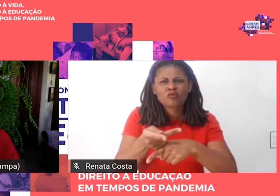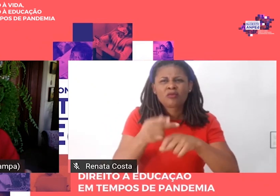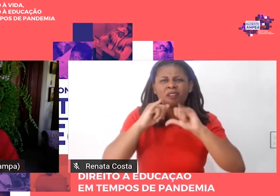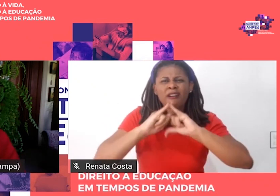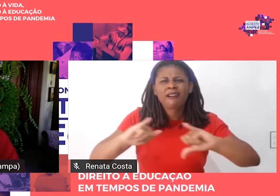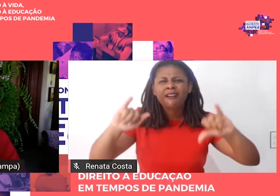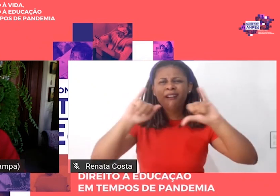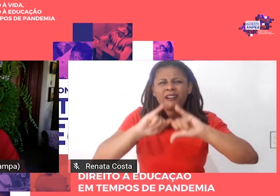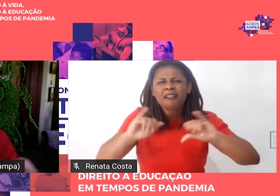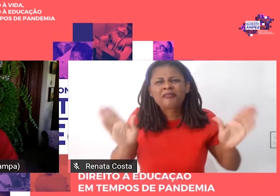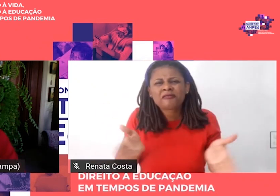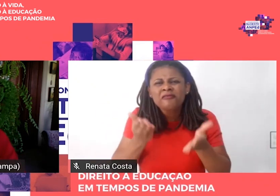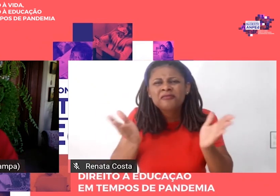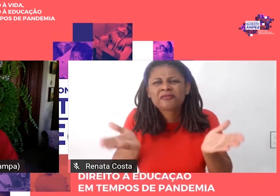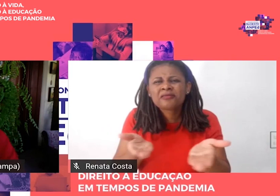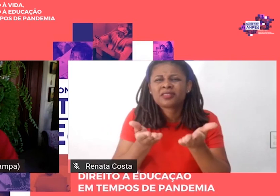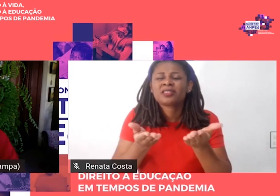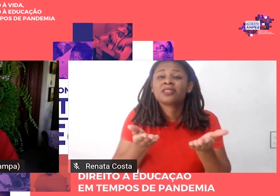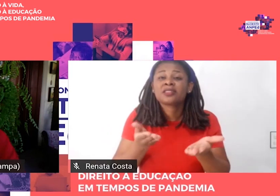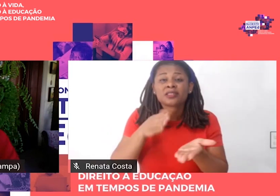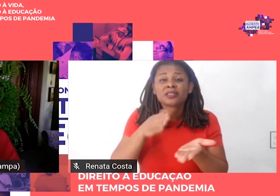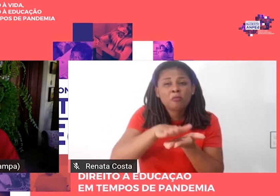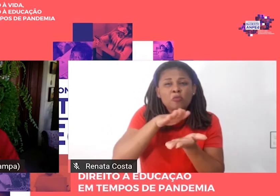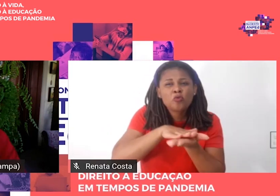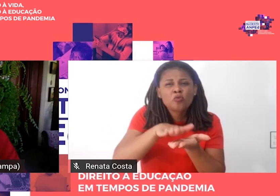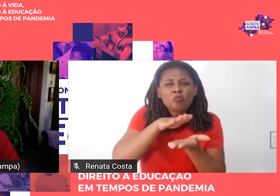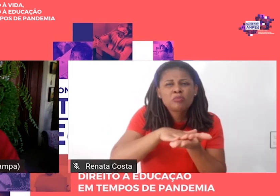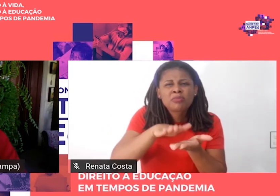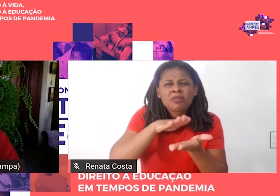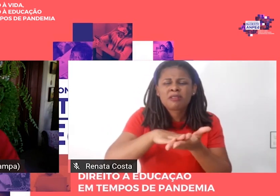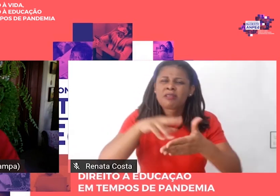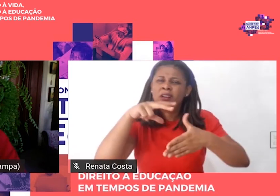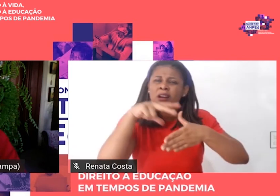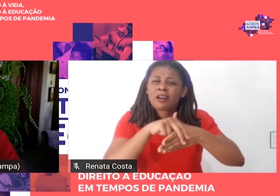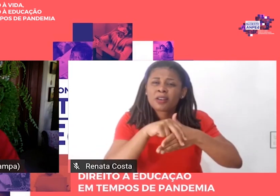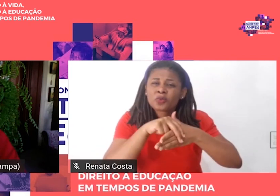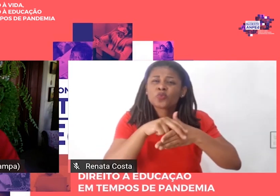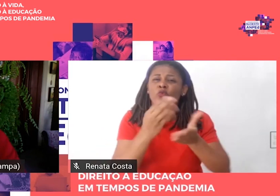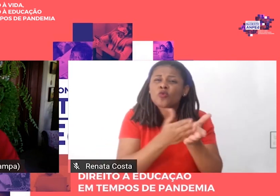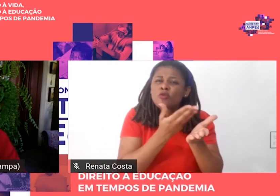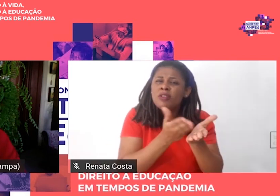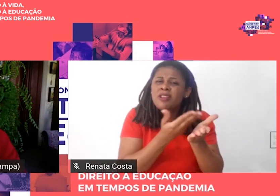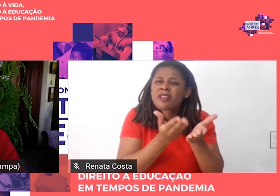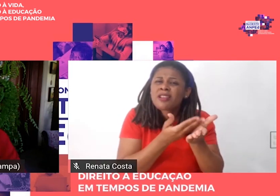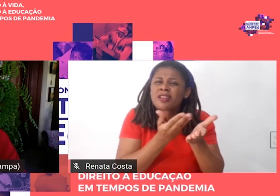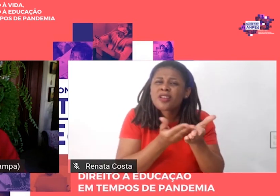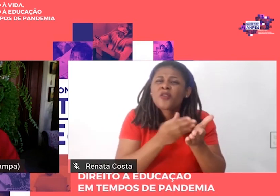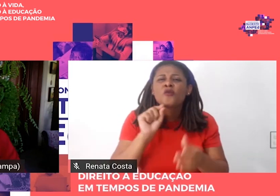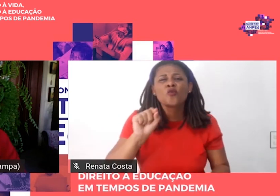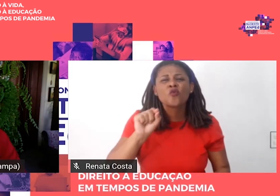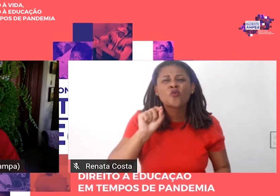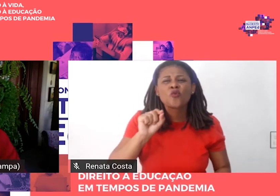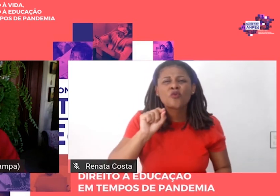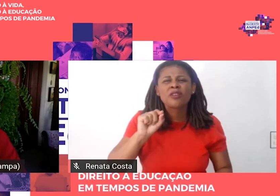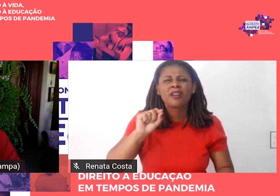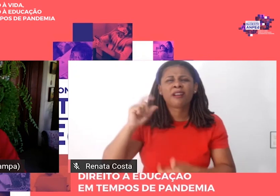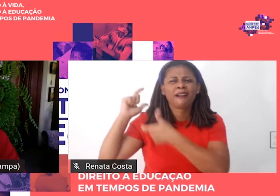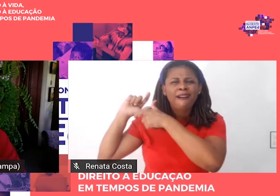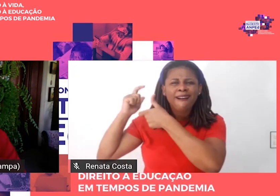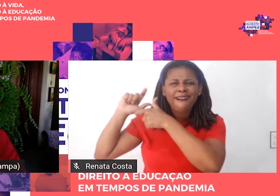sobre obras de pensadores clássicos ou contemporâneos, que possam dar